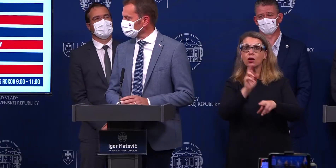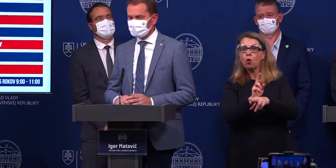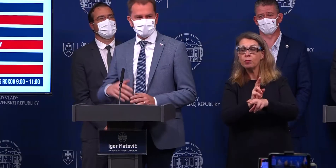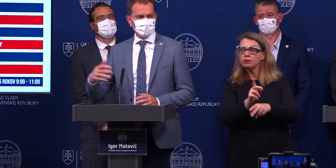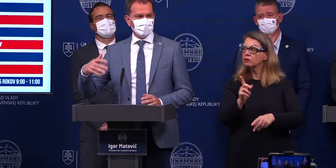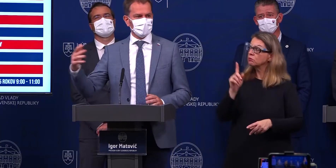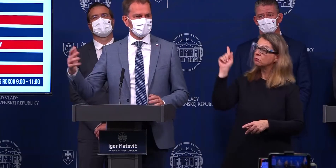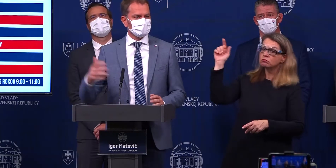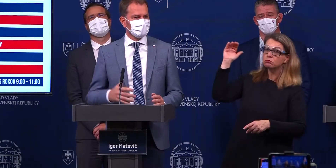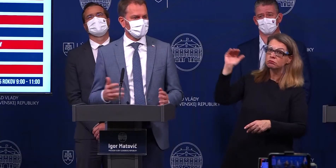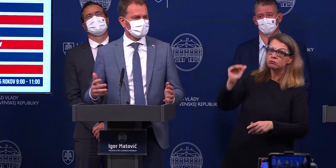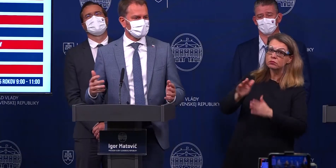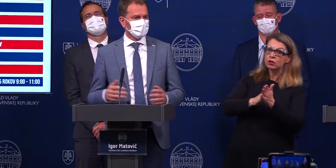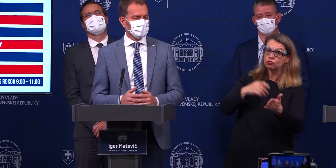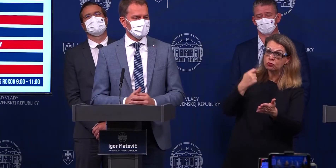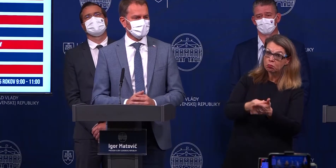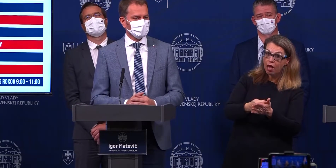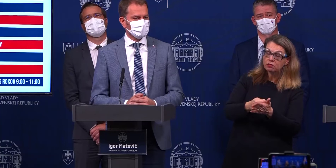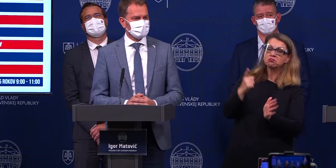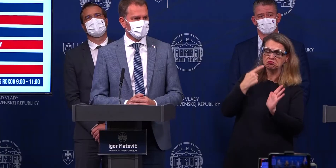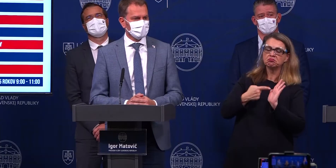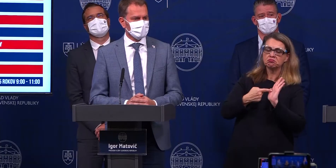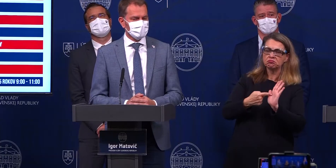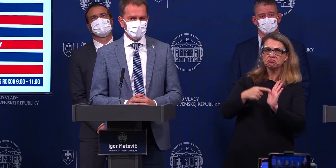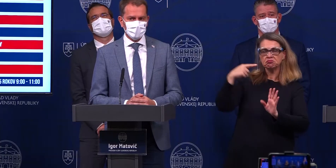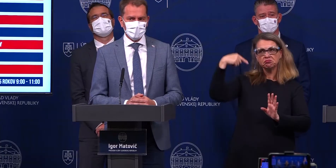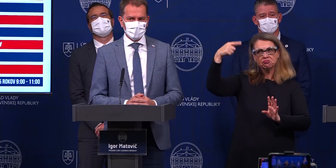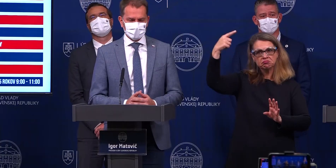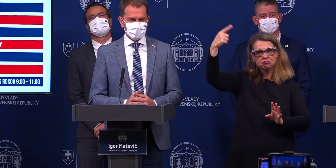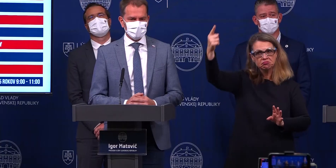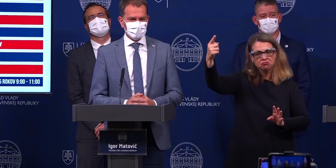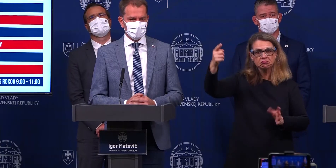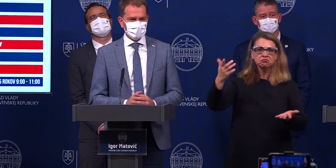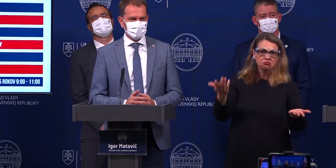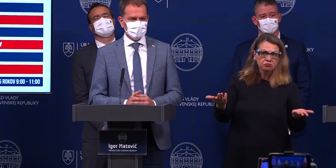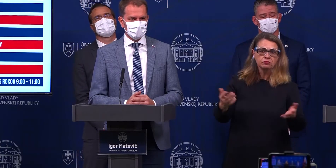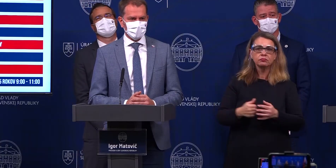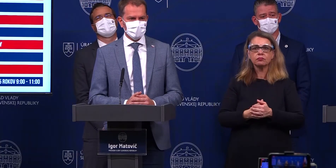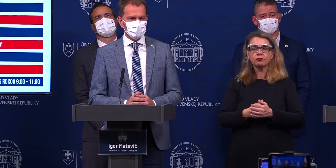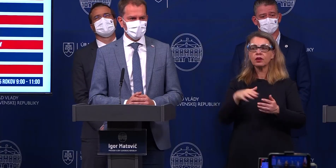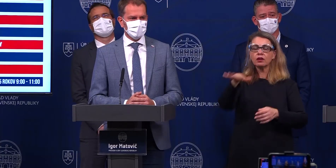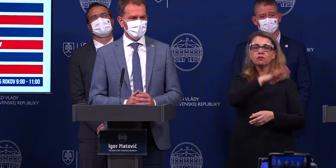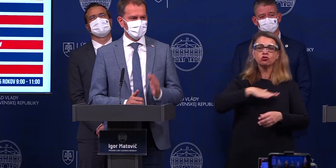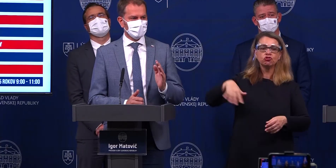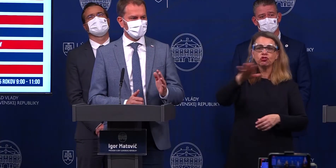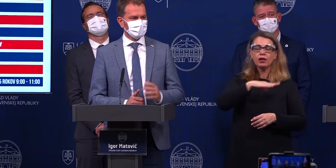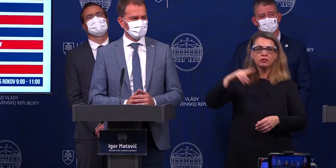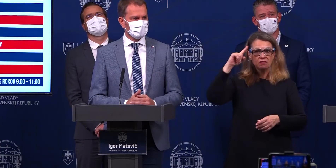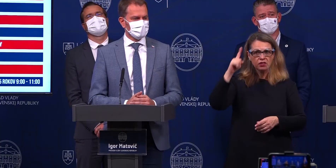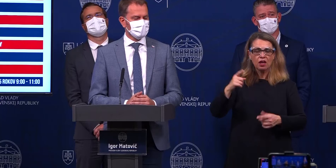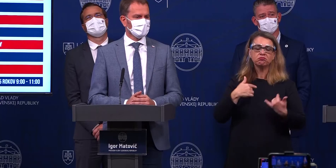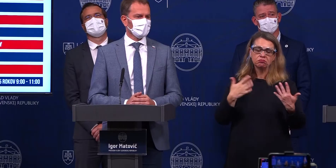začnú platiť, tak sa prejavia niekde v čase. A tak, ako som povedal, máme to v našich rukách. Všetci vieme, že máme